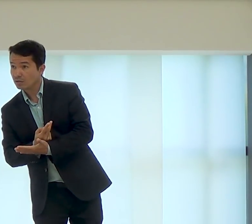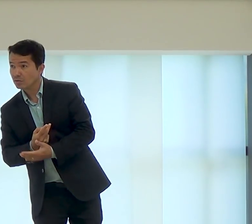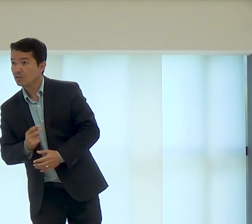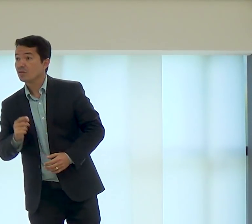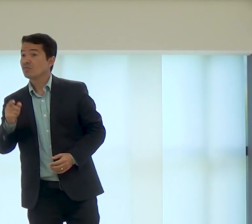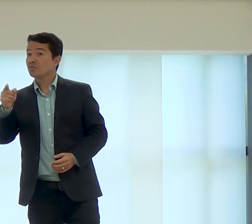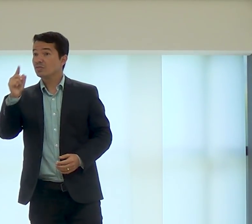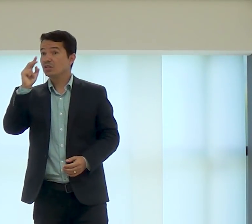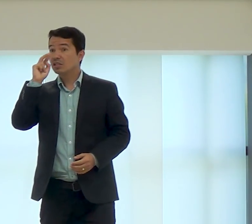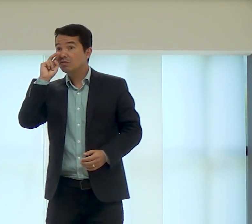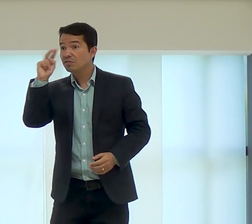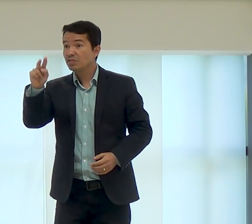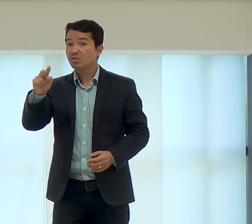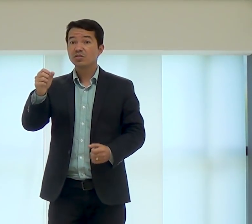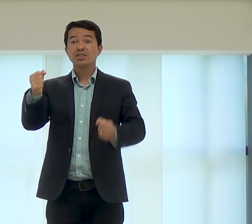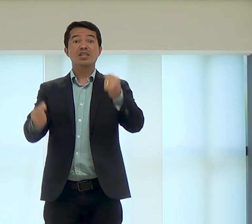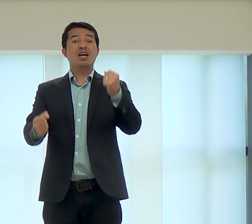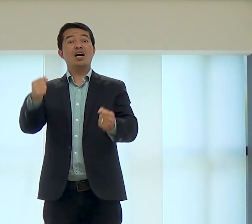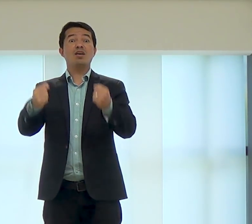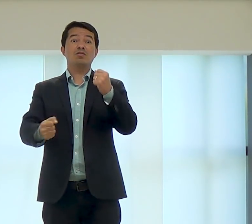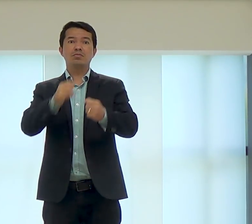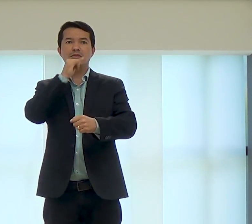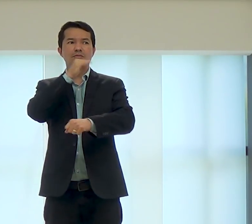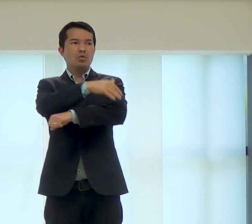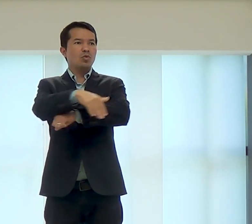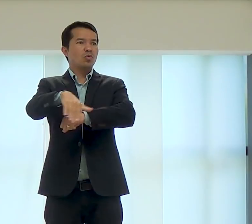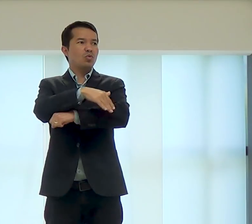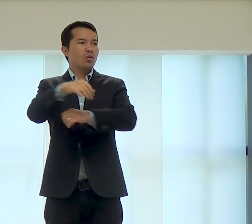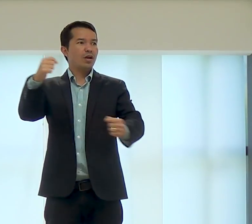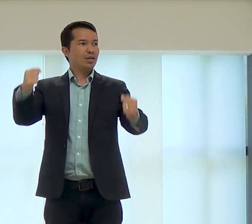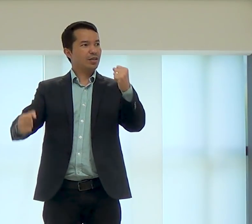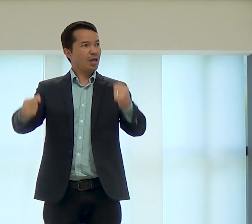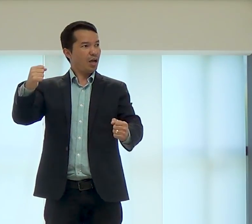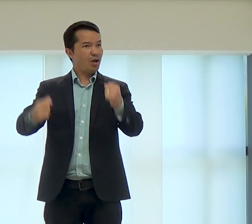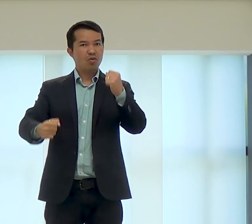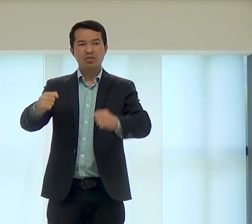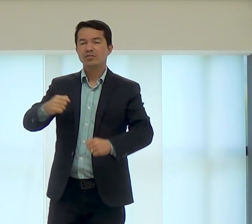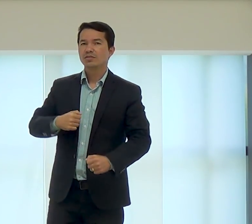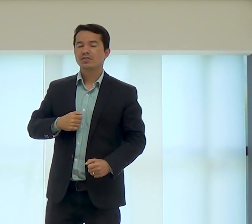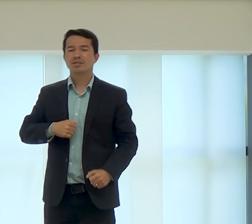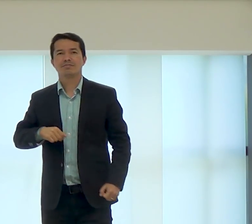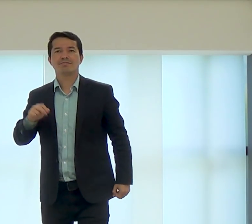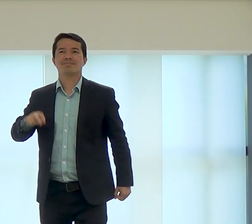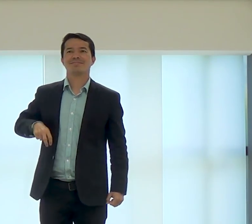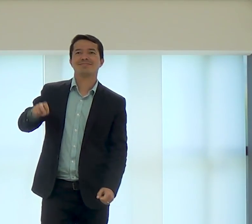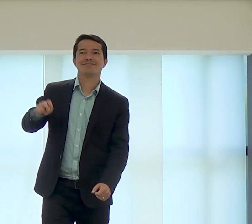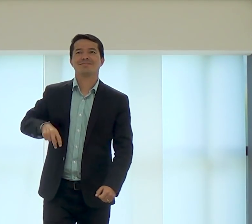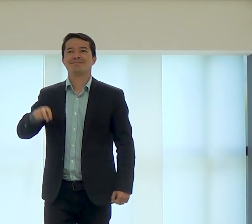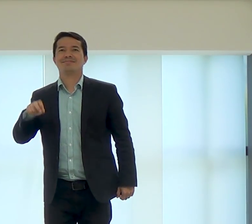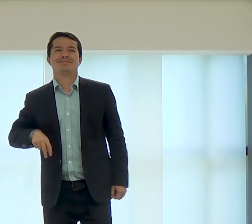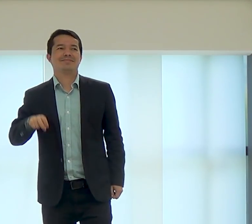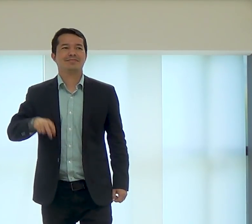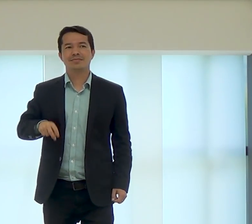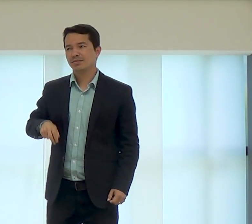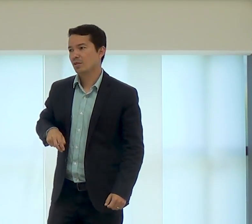certo ou errado? Quando vocês estão na rua, ali, dirigindo, e